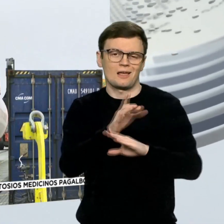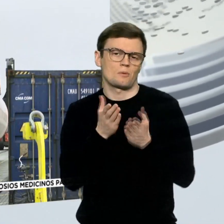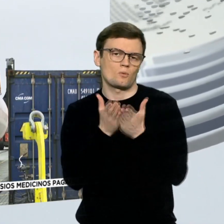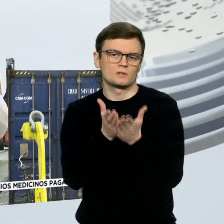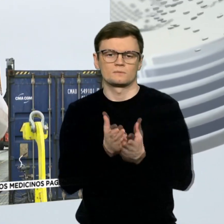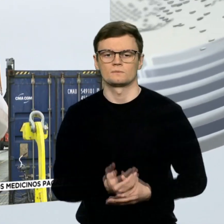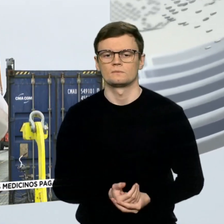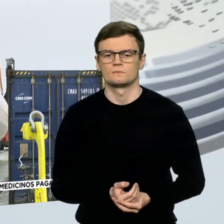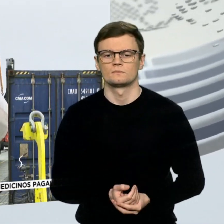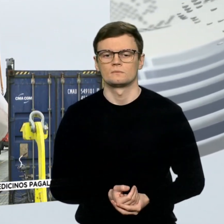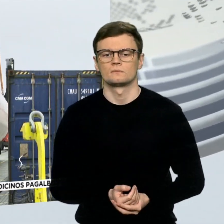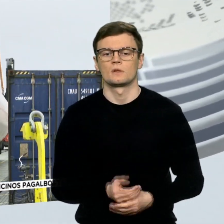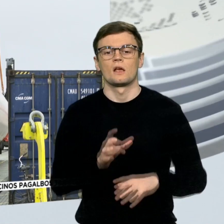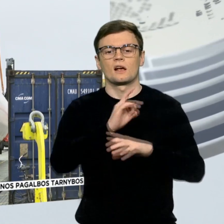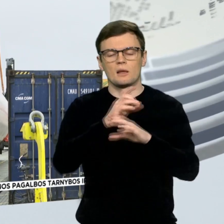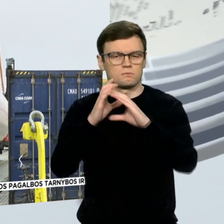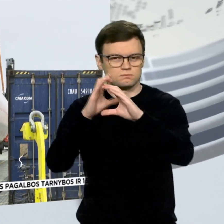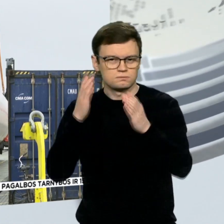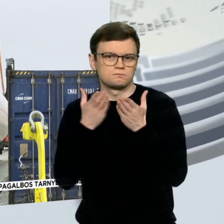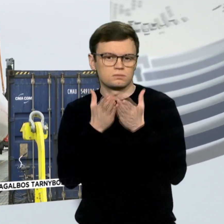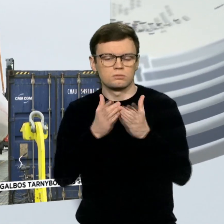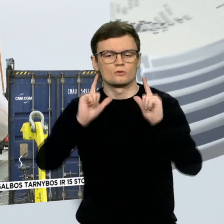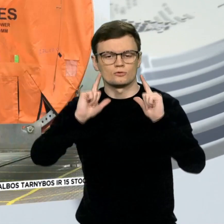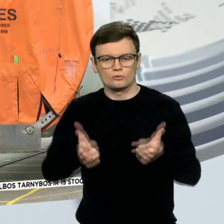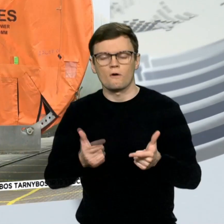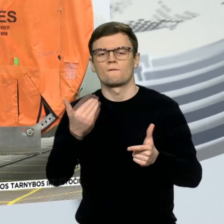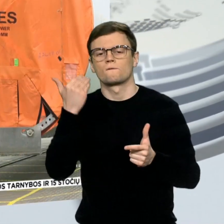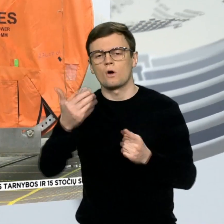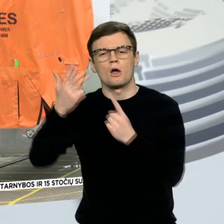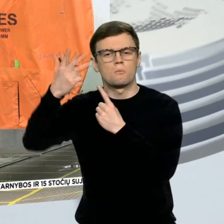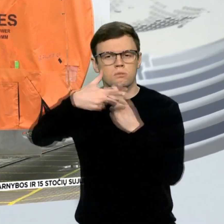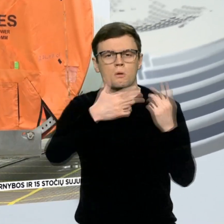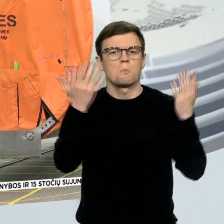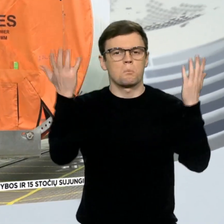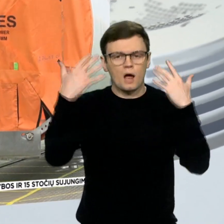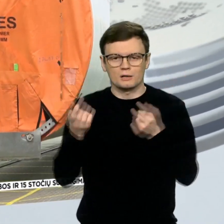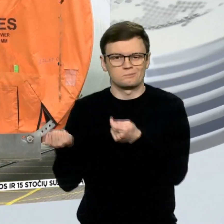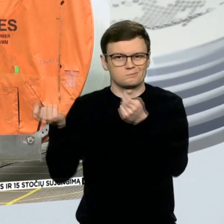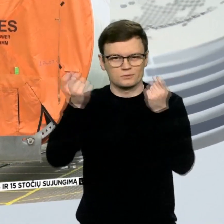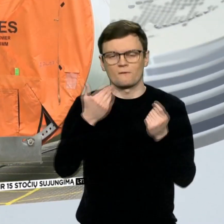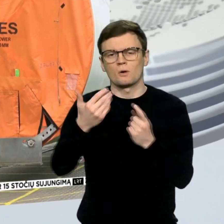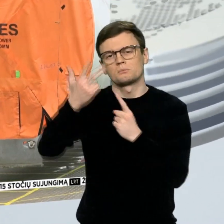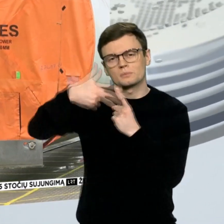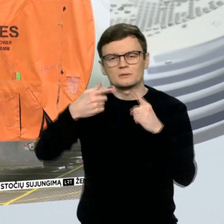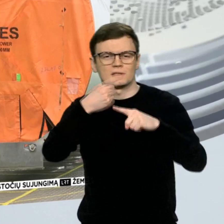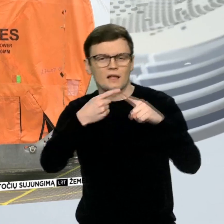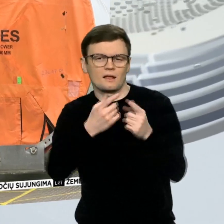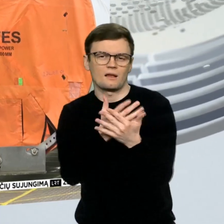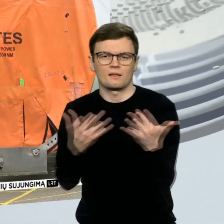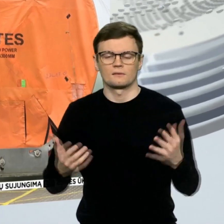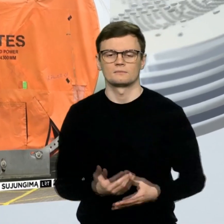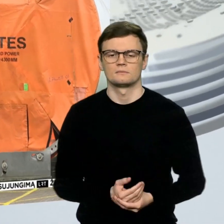Klaipėdos konteinerių terminaliai iškraunamas vėjo jėgainių parkui skirtas krovinys, jėgainių detalės. Per Klaipėdą keliauja